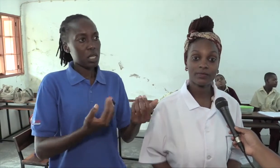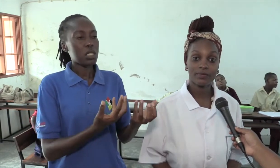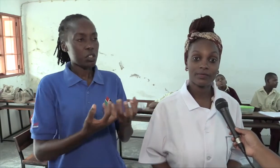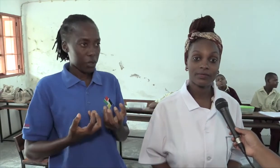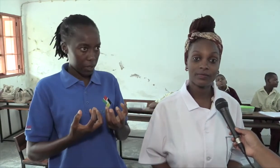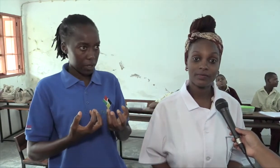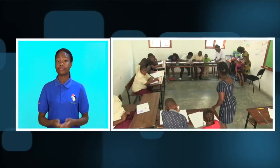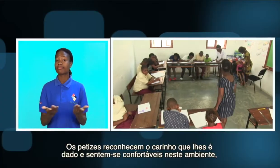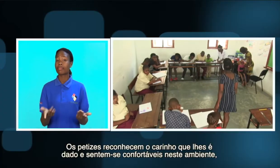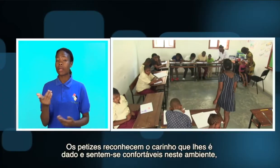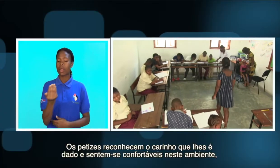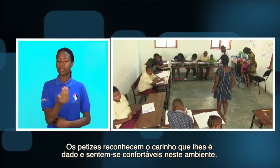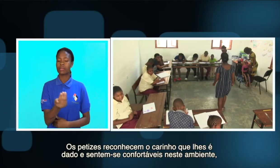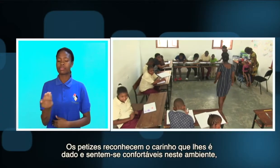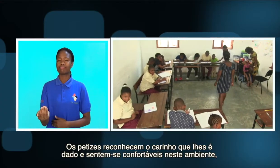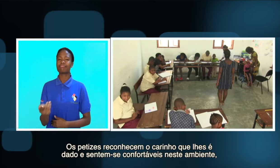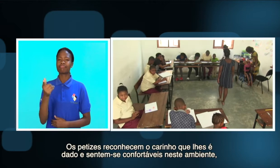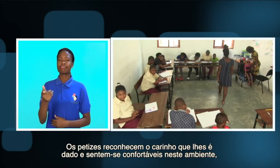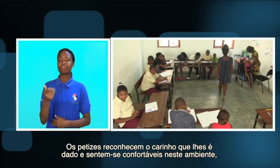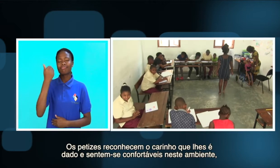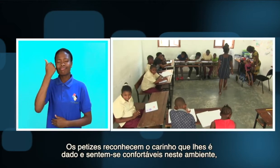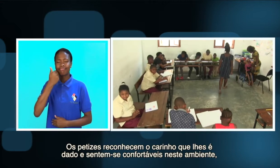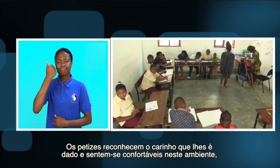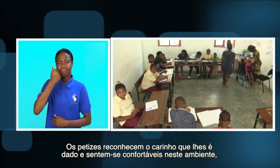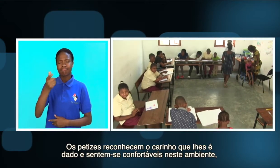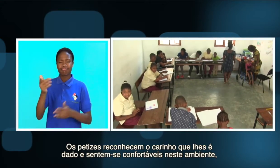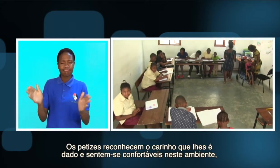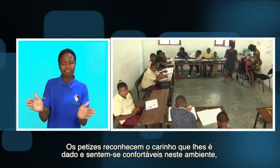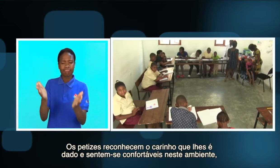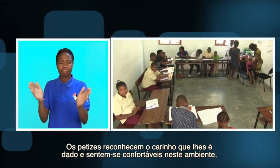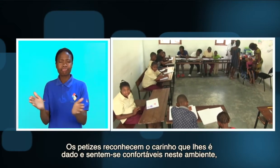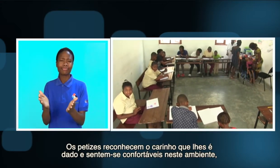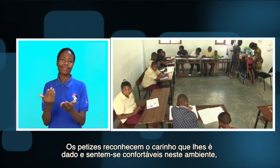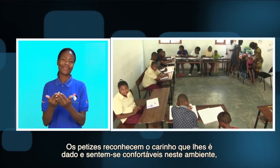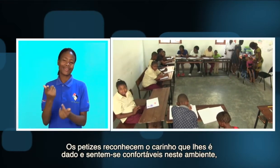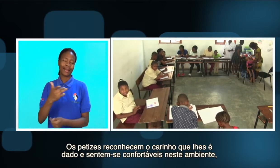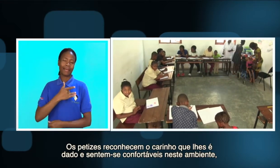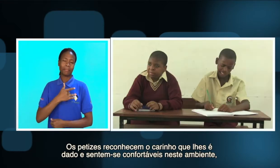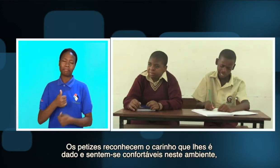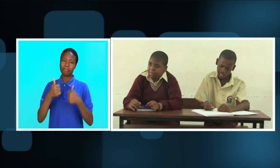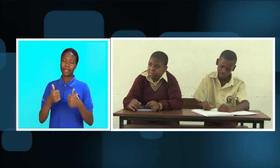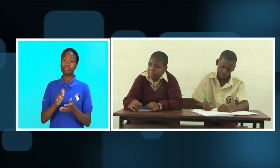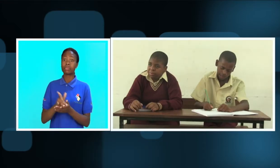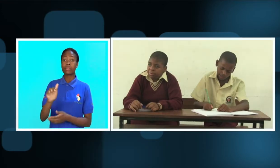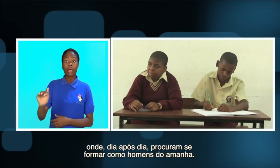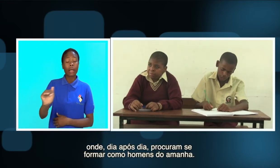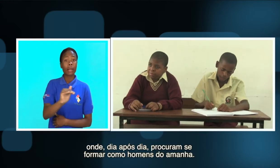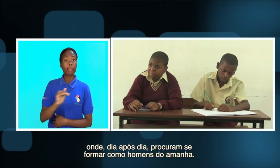Os petises reconhecem o carinho que lhes é dado e sentem-se confortáveis neste ambiente, onde